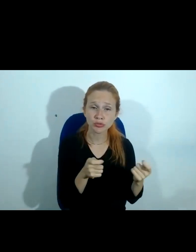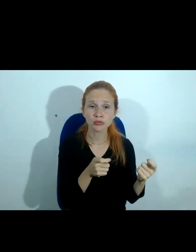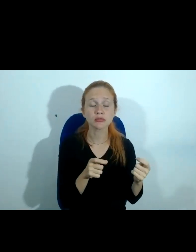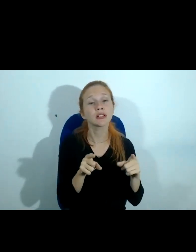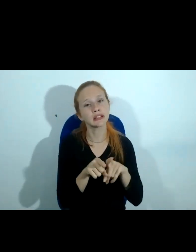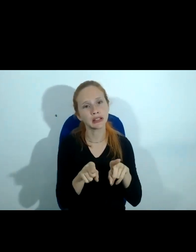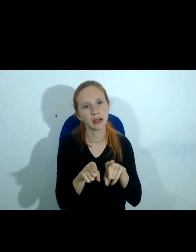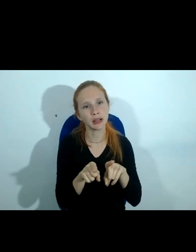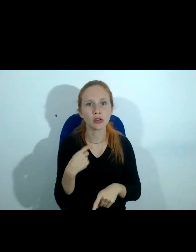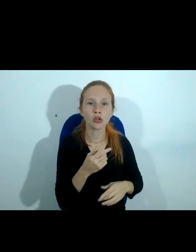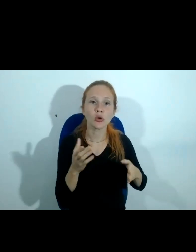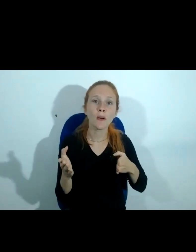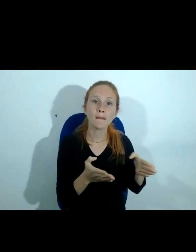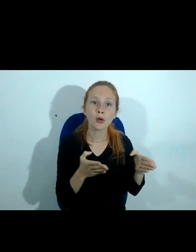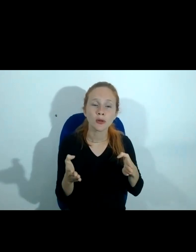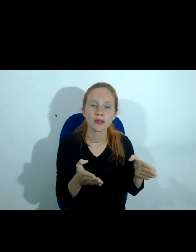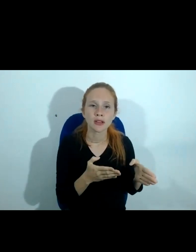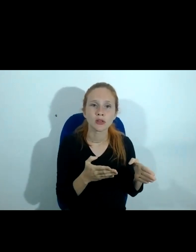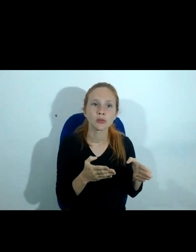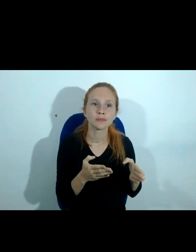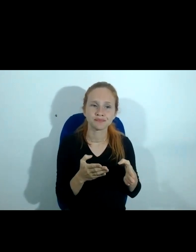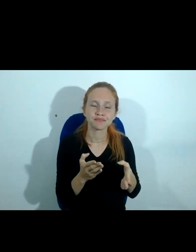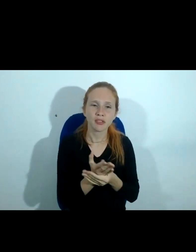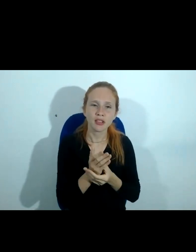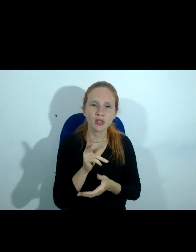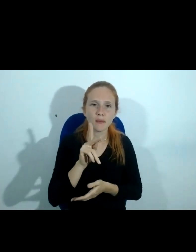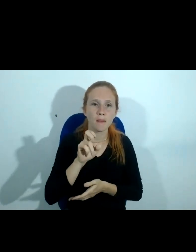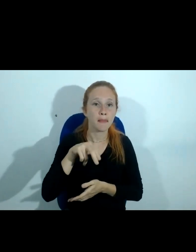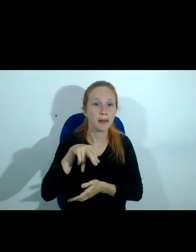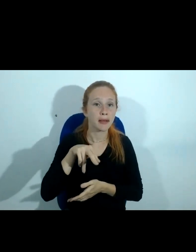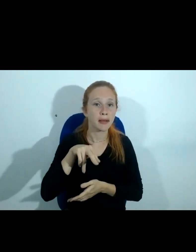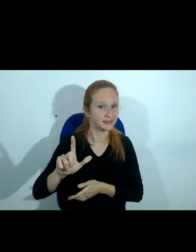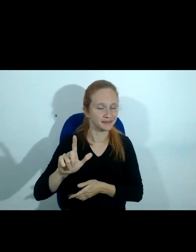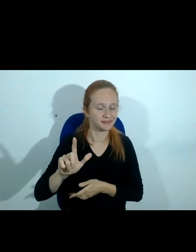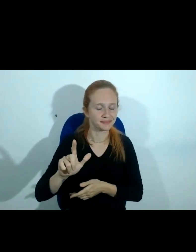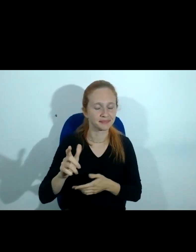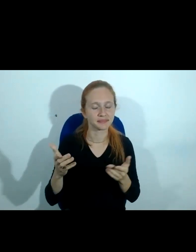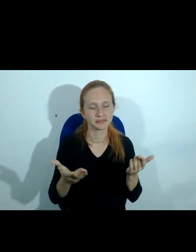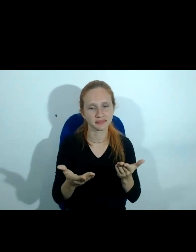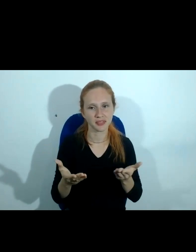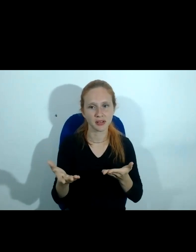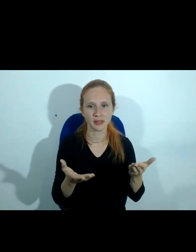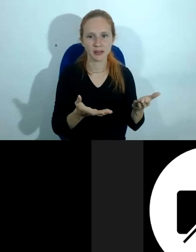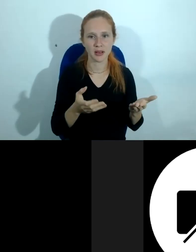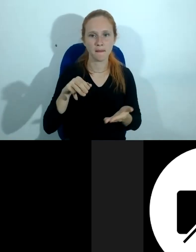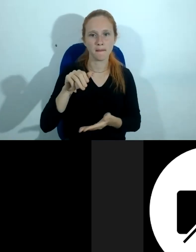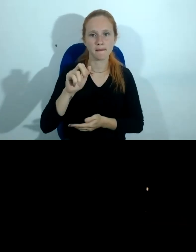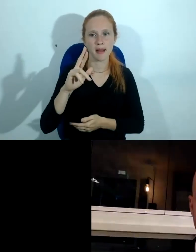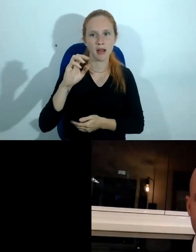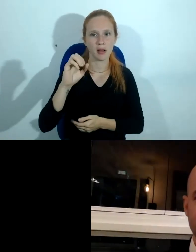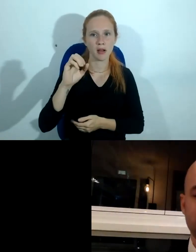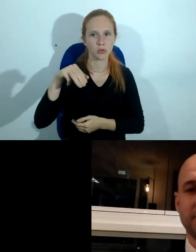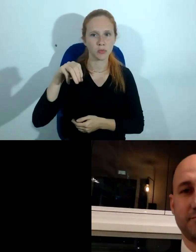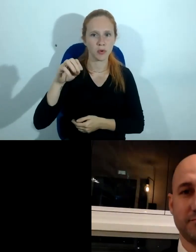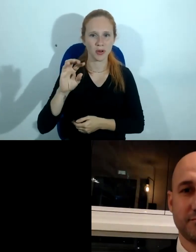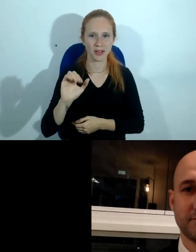em nosso processo penal e a seguir vou passar a palavra para doutor Marcos Mota delegado de